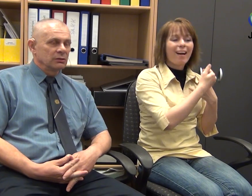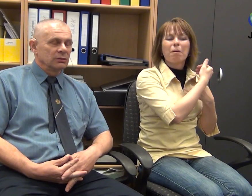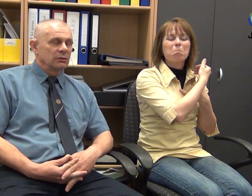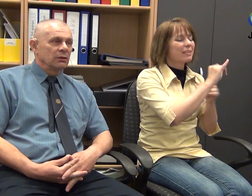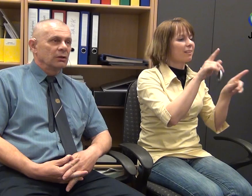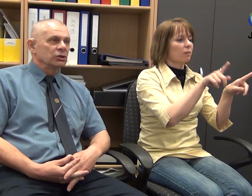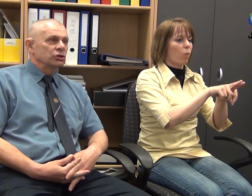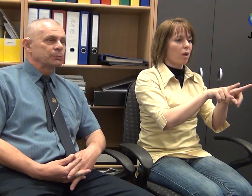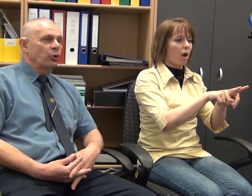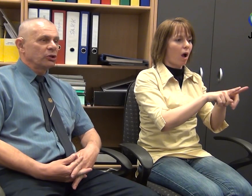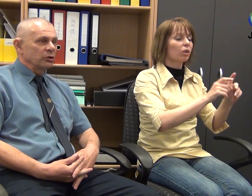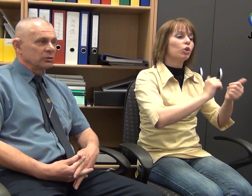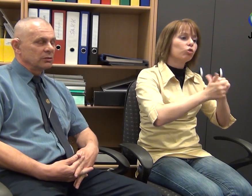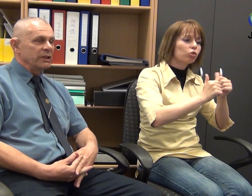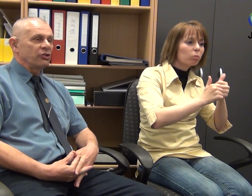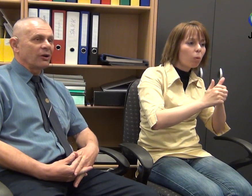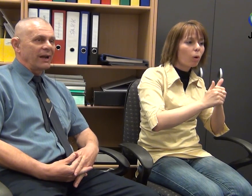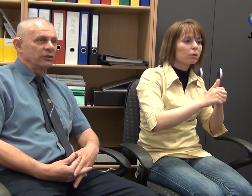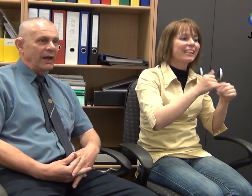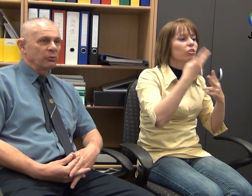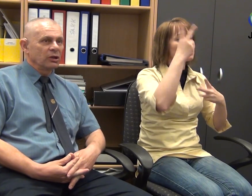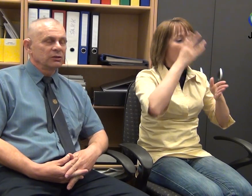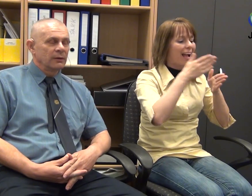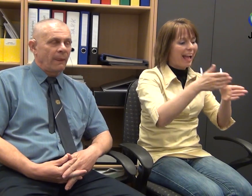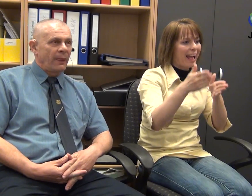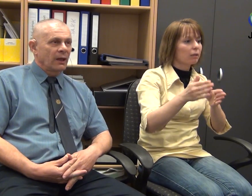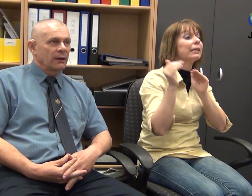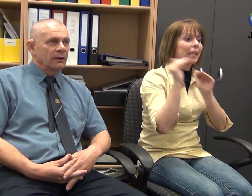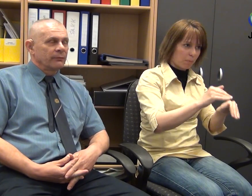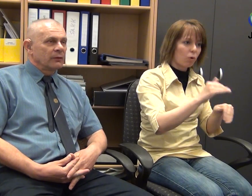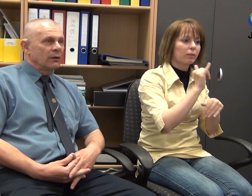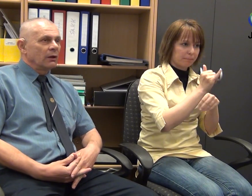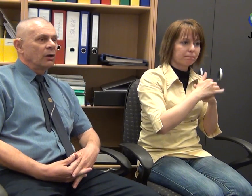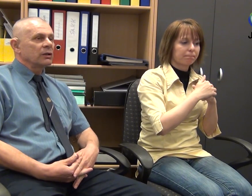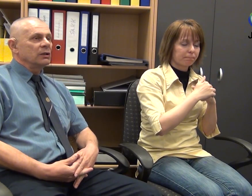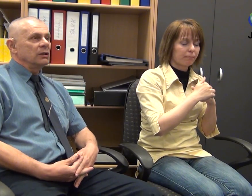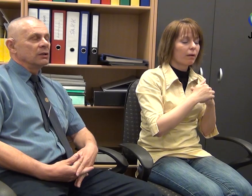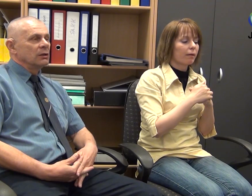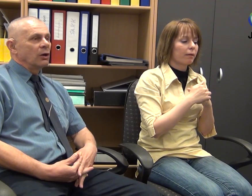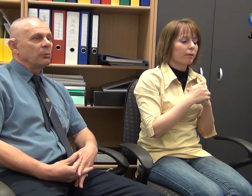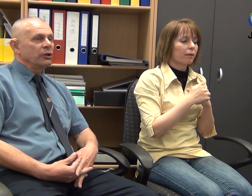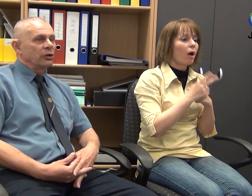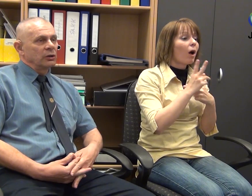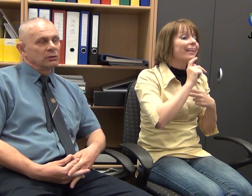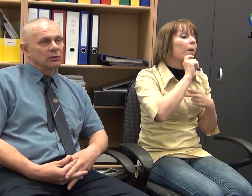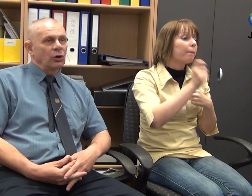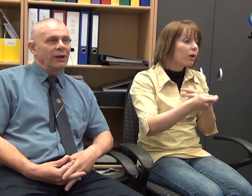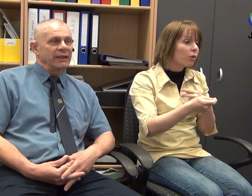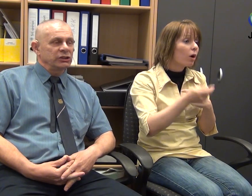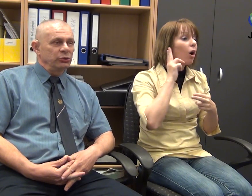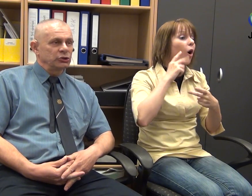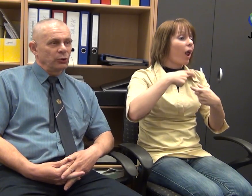olyan sportot és szakágot támogat, aki a Magyar